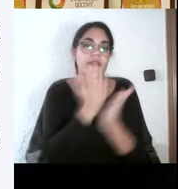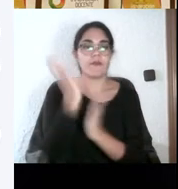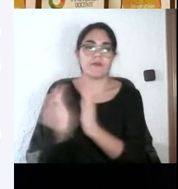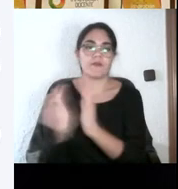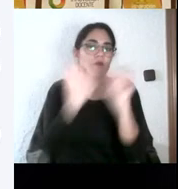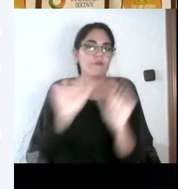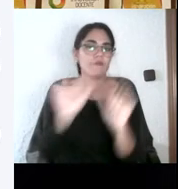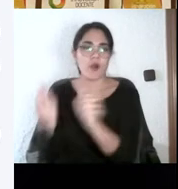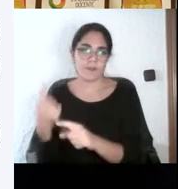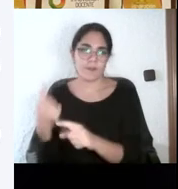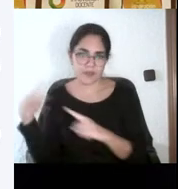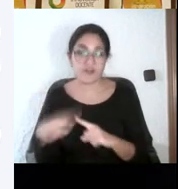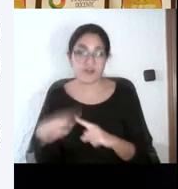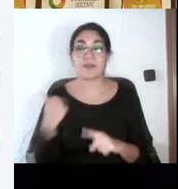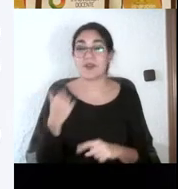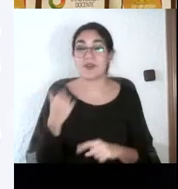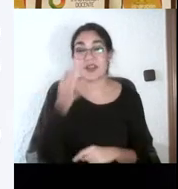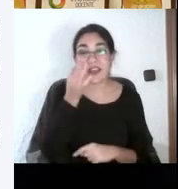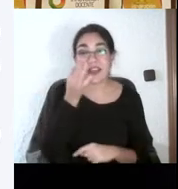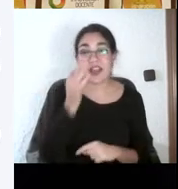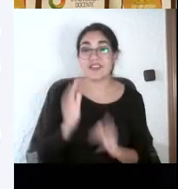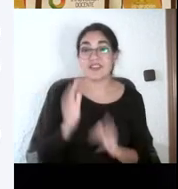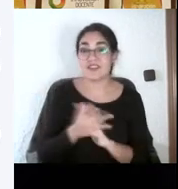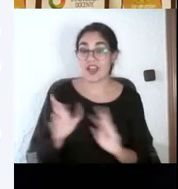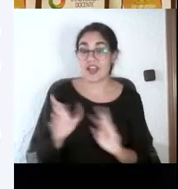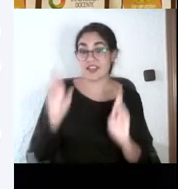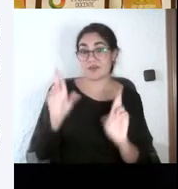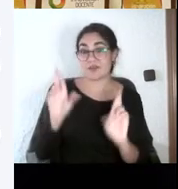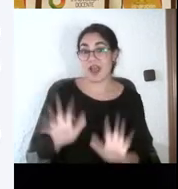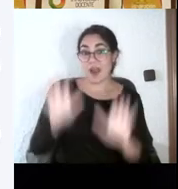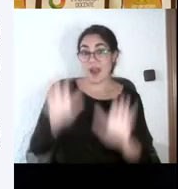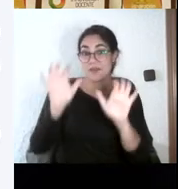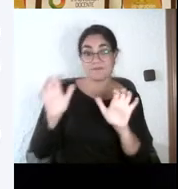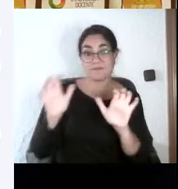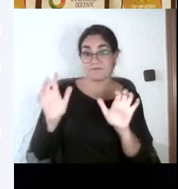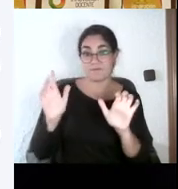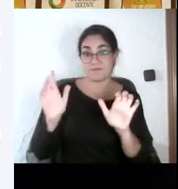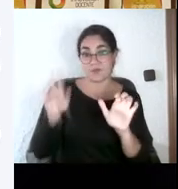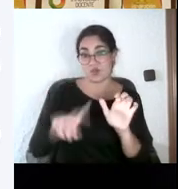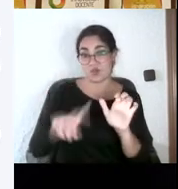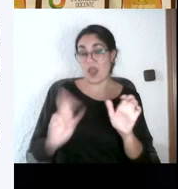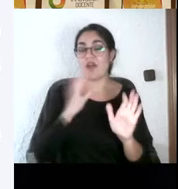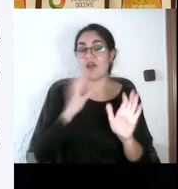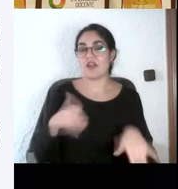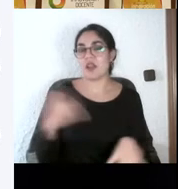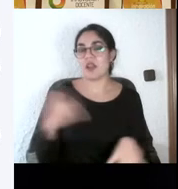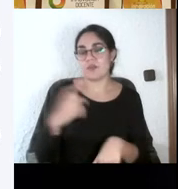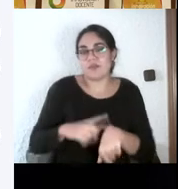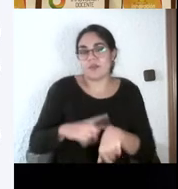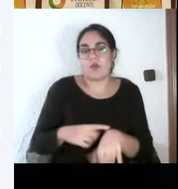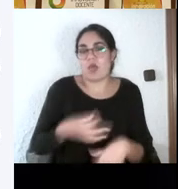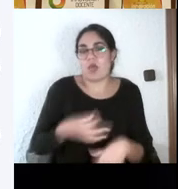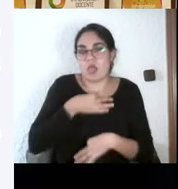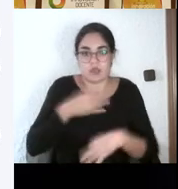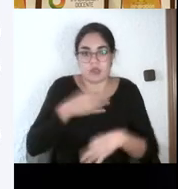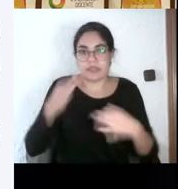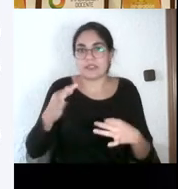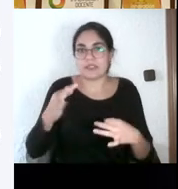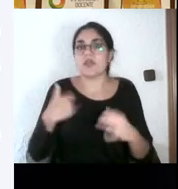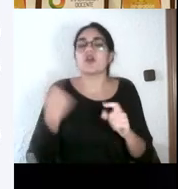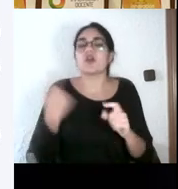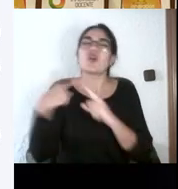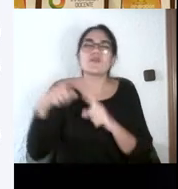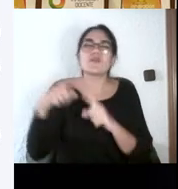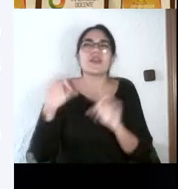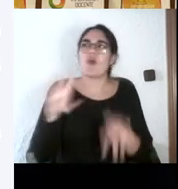etcétera. Pero no puedes esperar demasiado a que aprenda, porque es que no tiene tiempo. Entonces, es lo de siempre. O sea, hay ciertos conceptos que tienes que memorizar. Es verdad